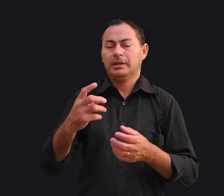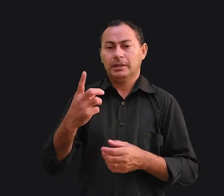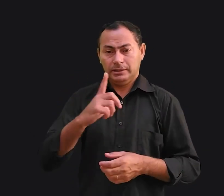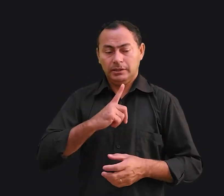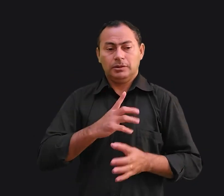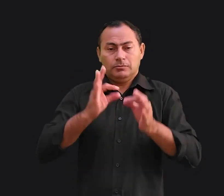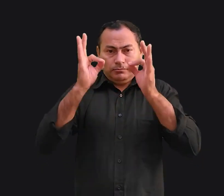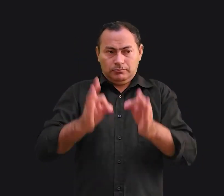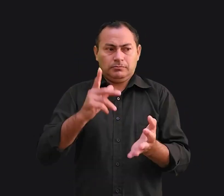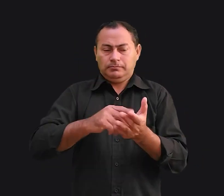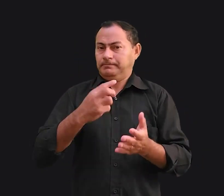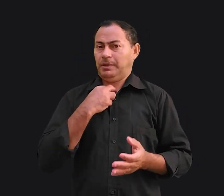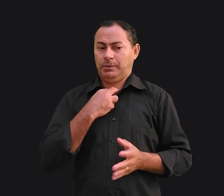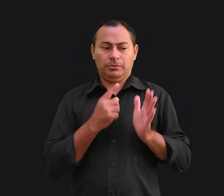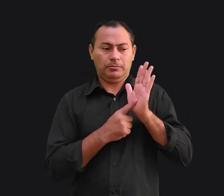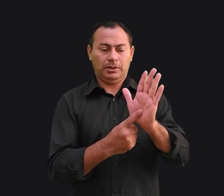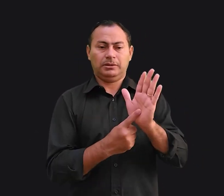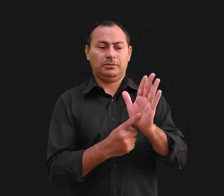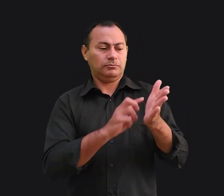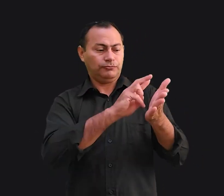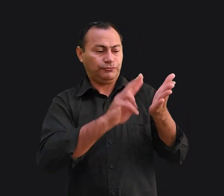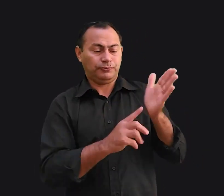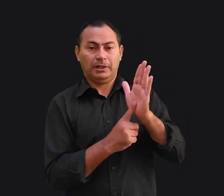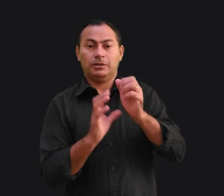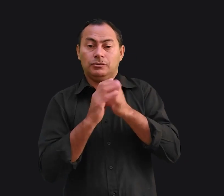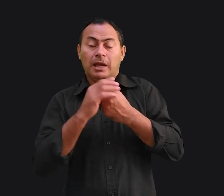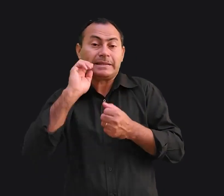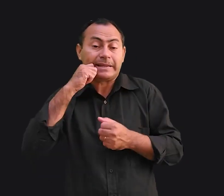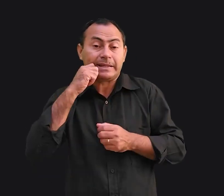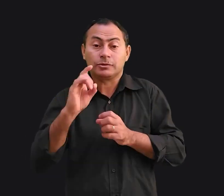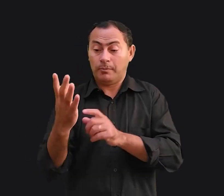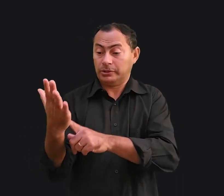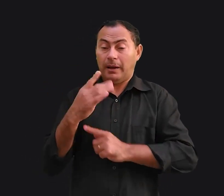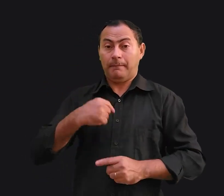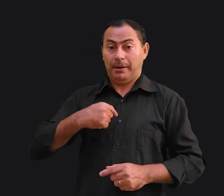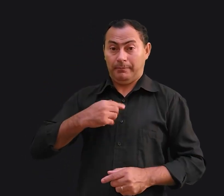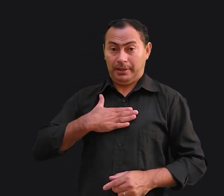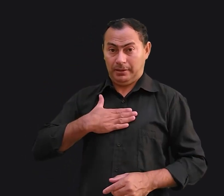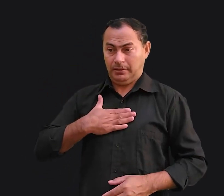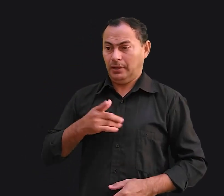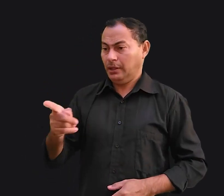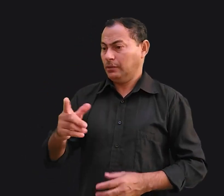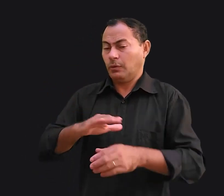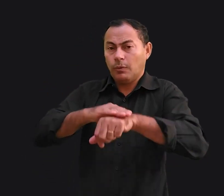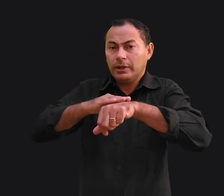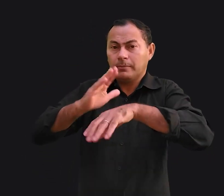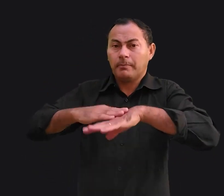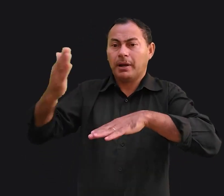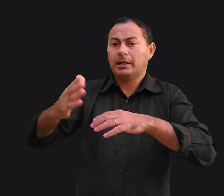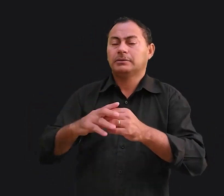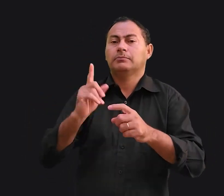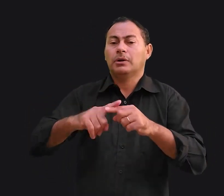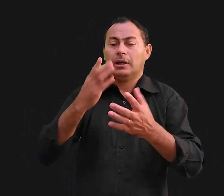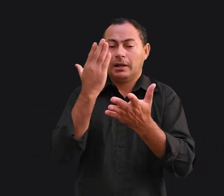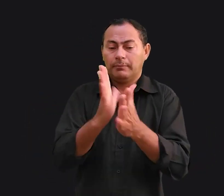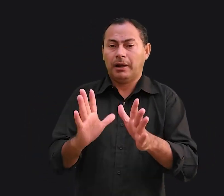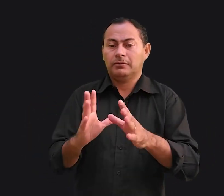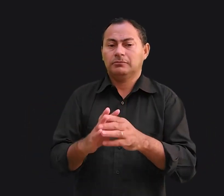tinham que ser honestos e não podiam mostrar a lista para ninguém, somente para mim. Se eles não conversavam mais porque acabavam ficando